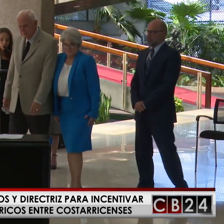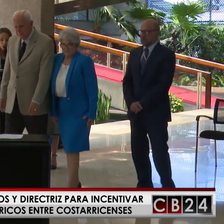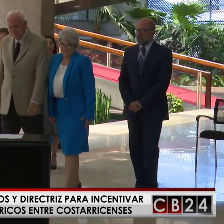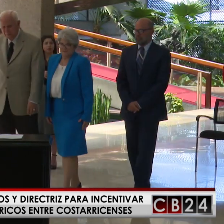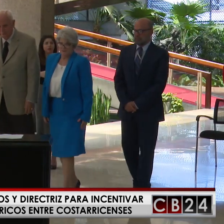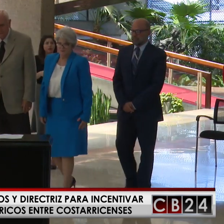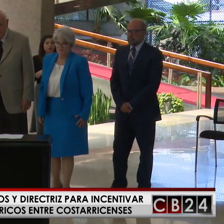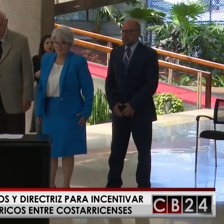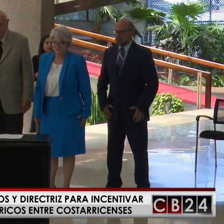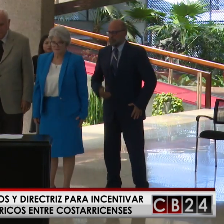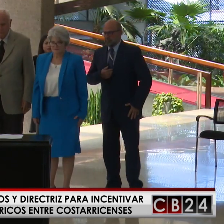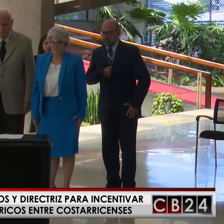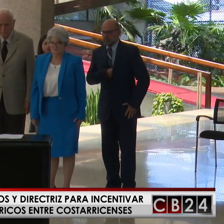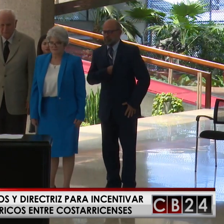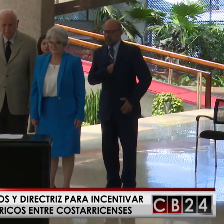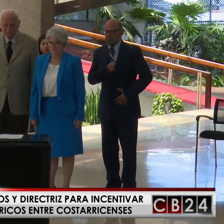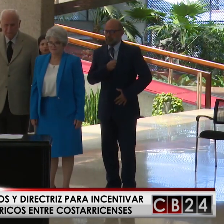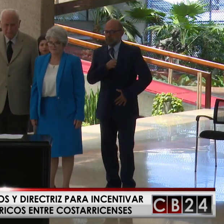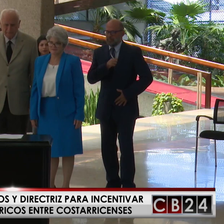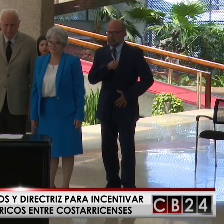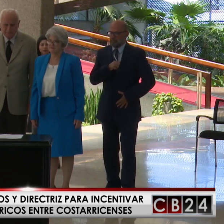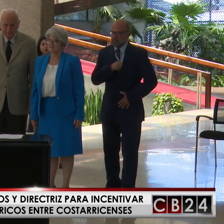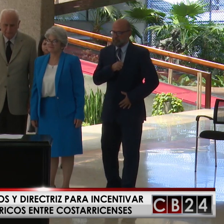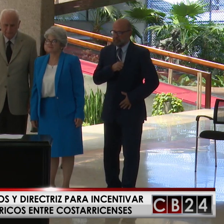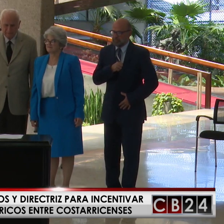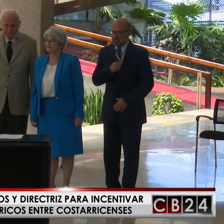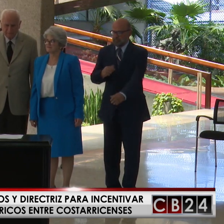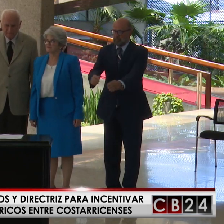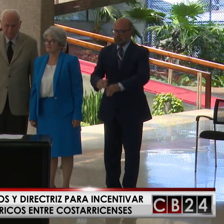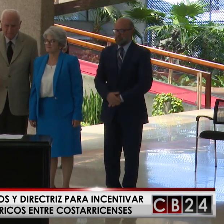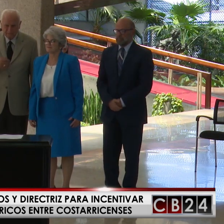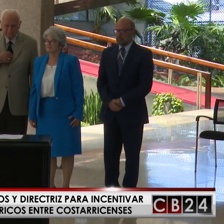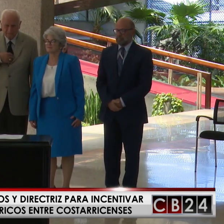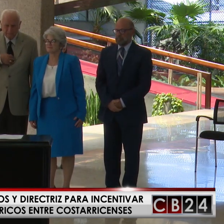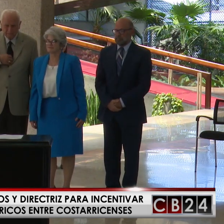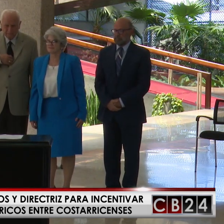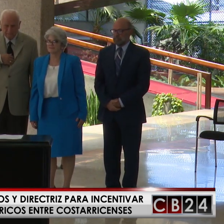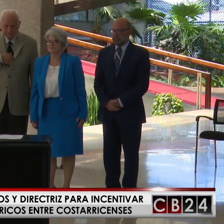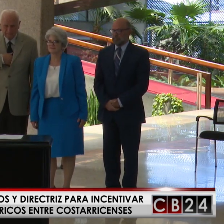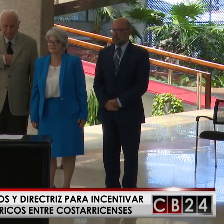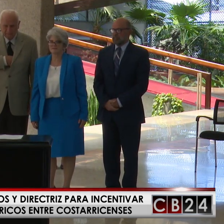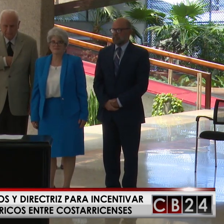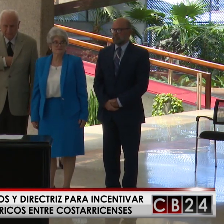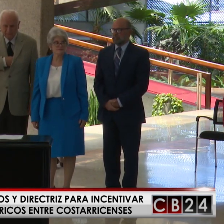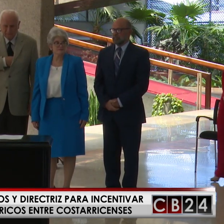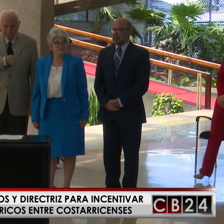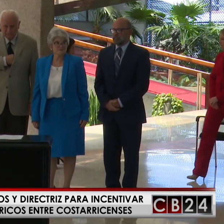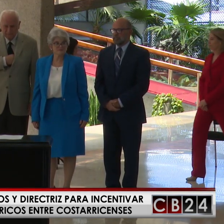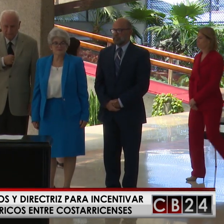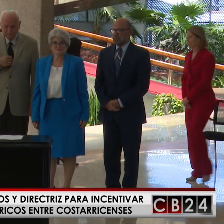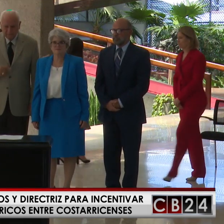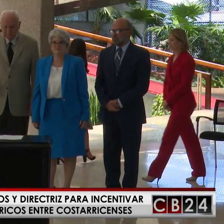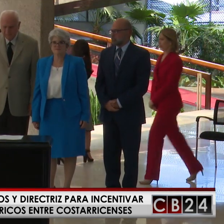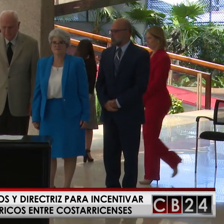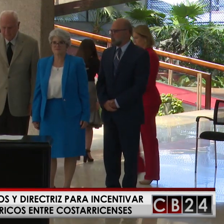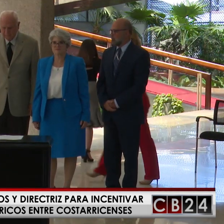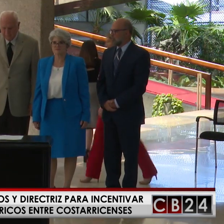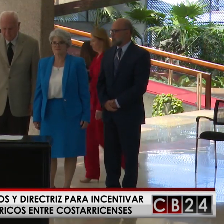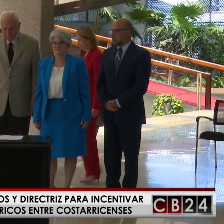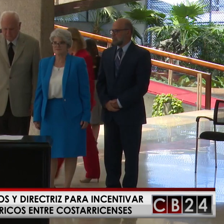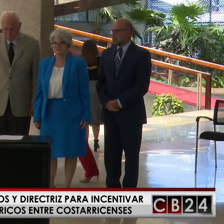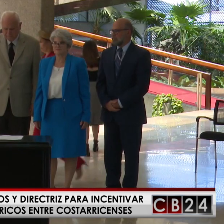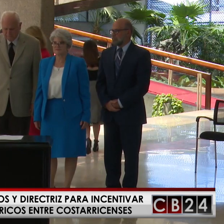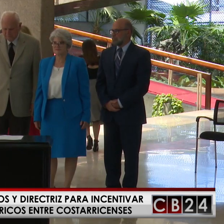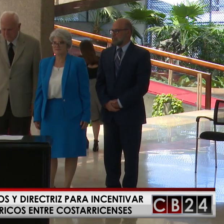Alvarado, la primera dama Claudia Dobles, y los ministros de Hacienda Rocío Aguilar, de Obras Públicas y Transporte, Rodolfo Méndez, y de